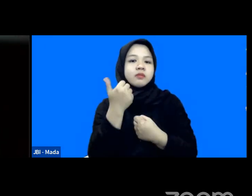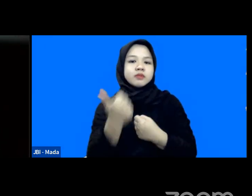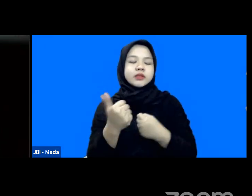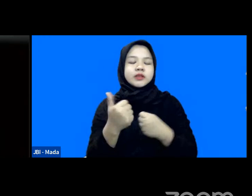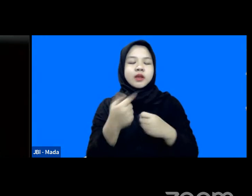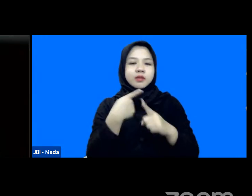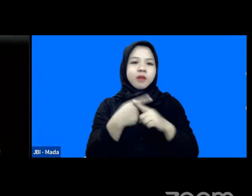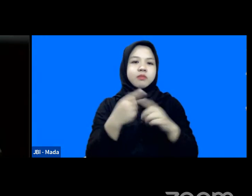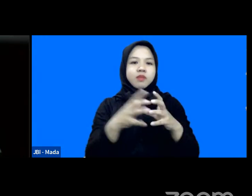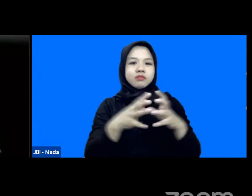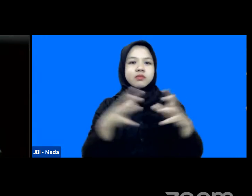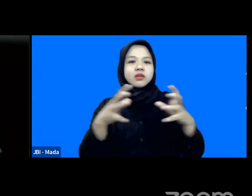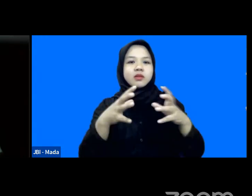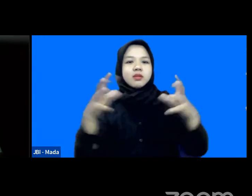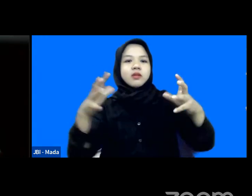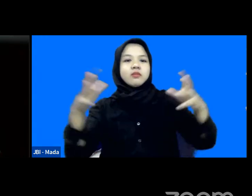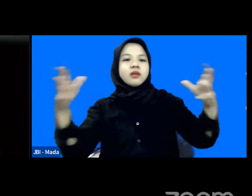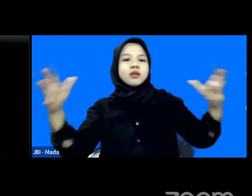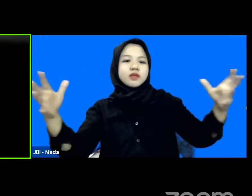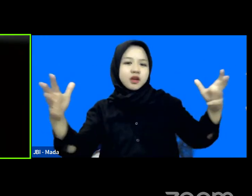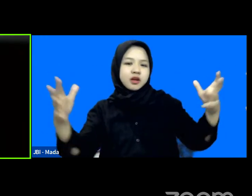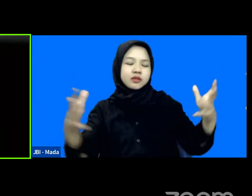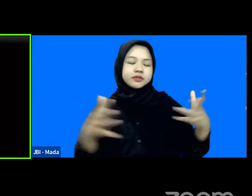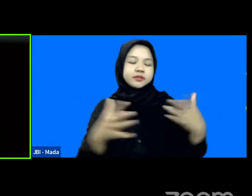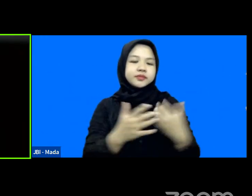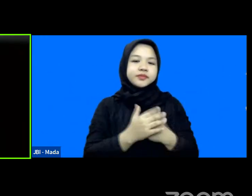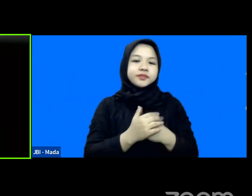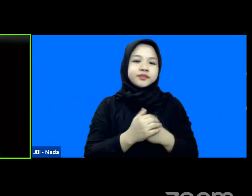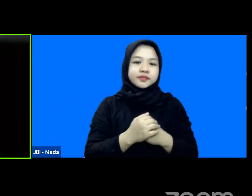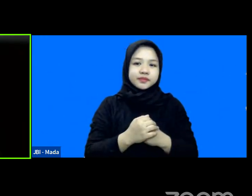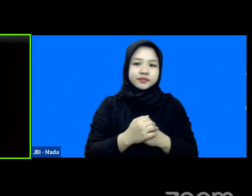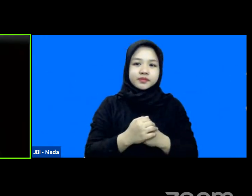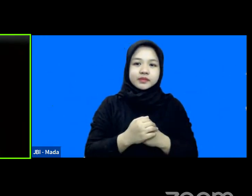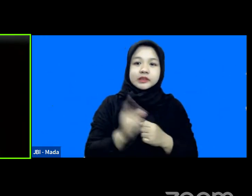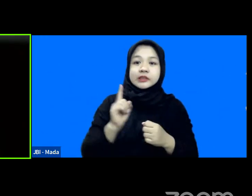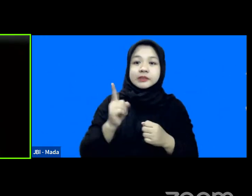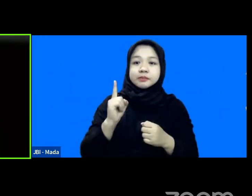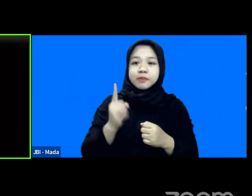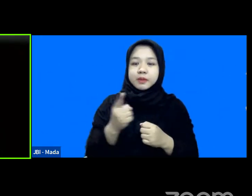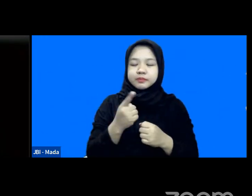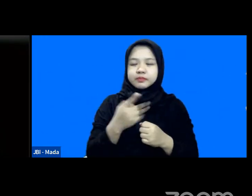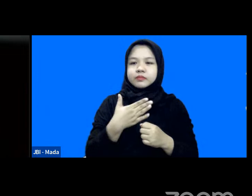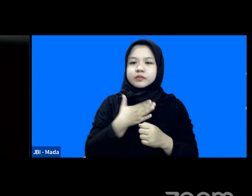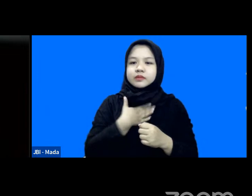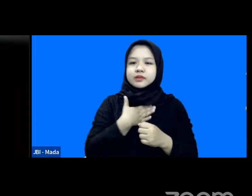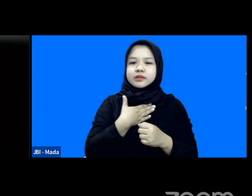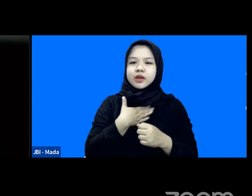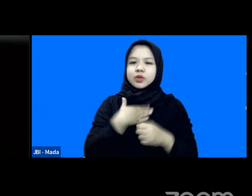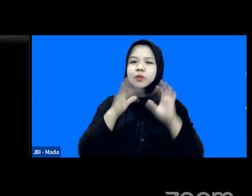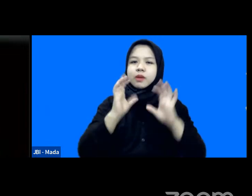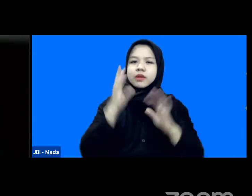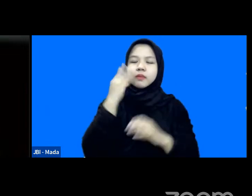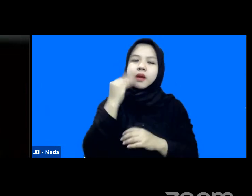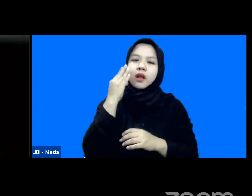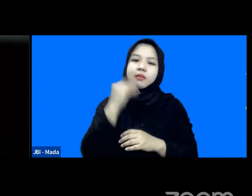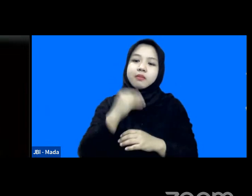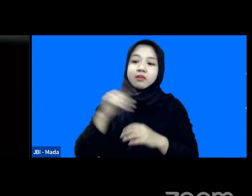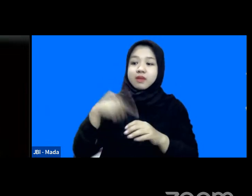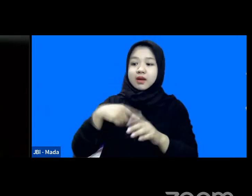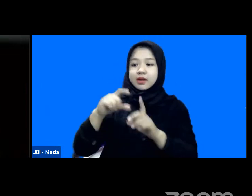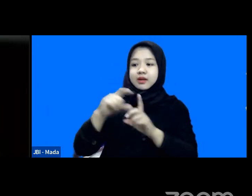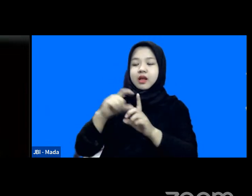bergulir terus gitu dan menjadi besar dan menjadi besar ya gitu karena saya juga banyak pengalaman dengan data dan